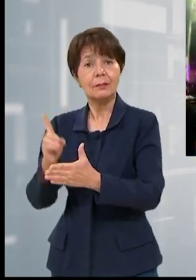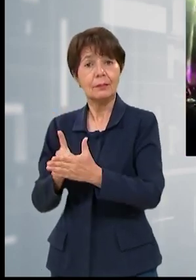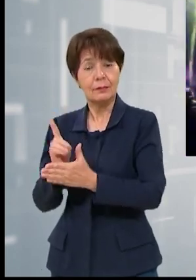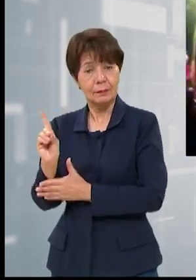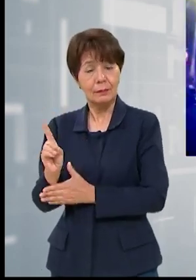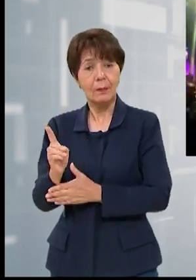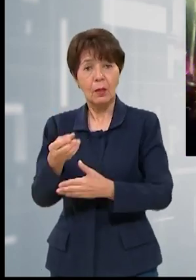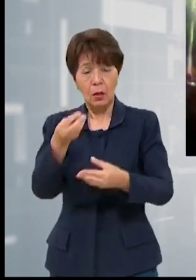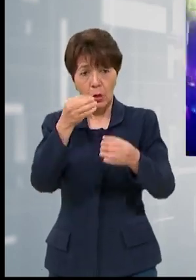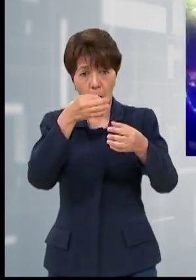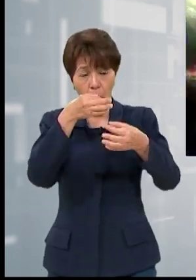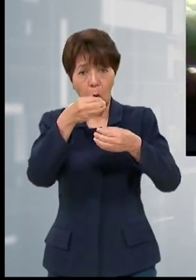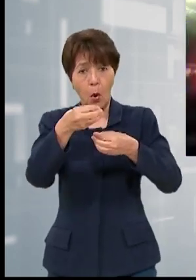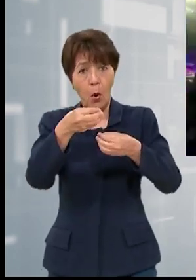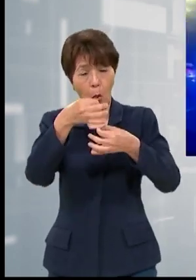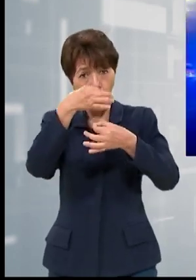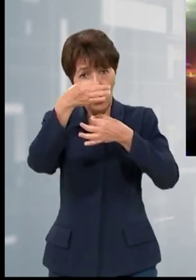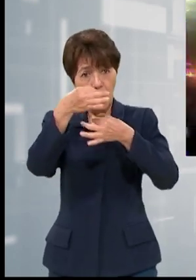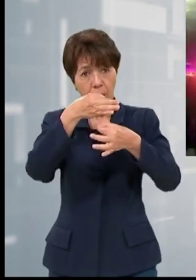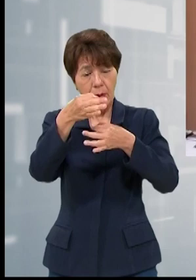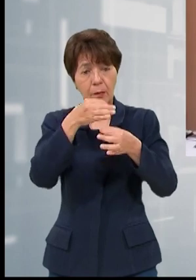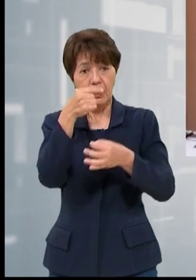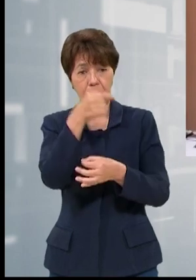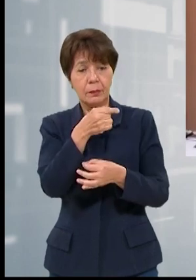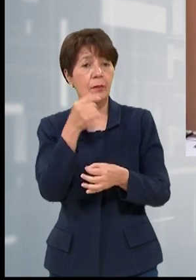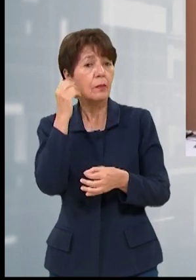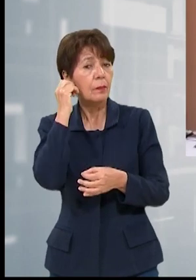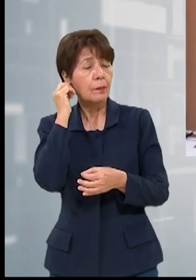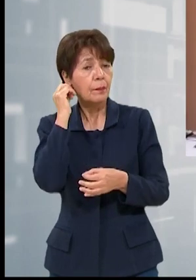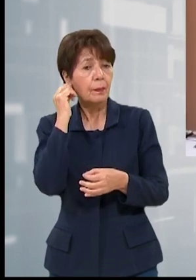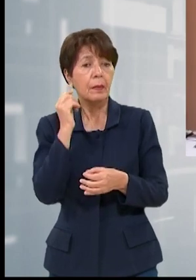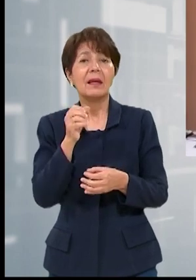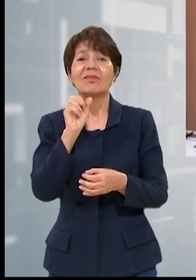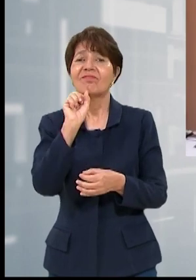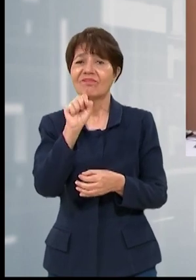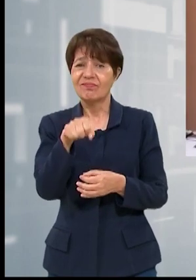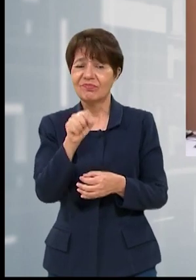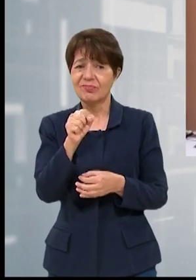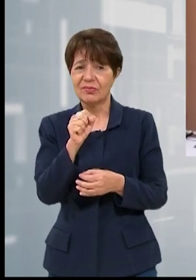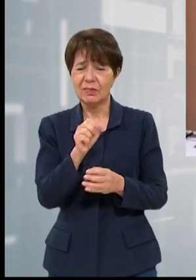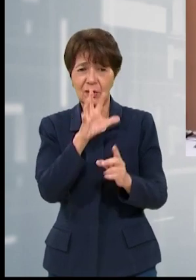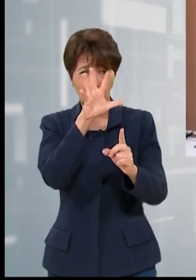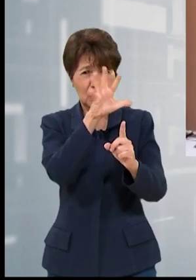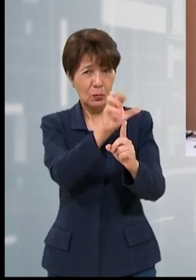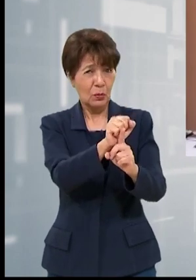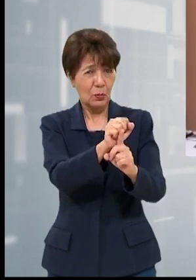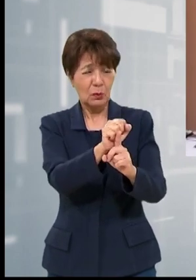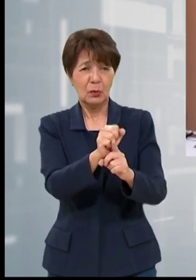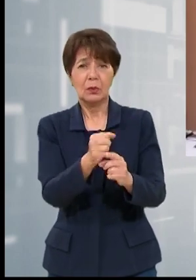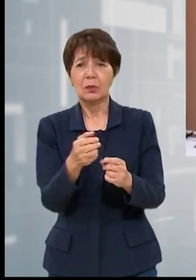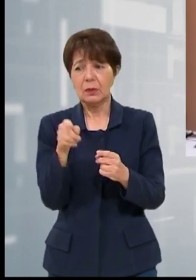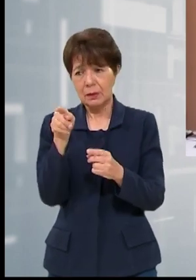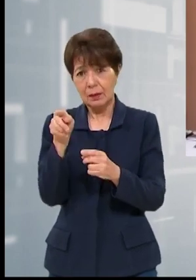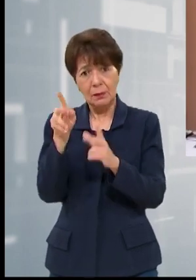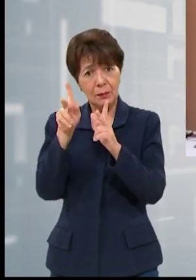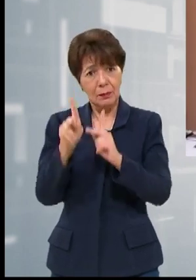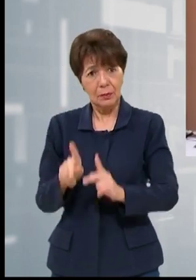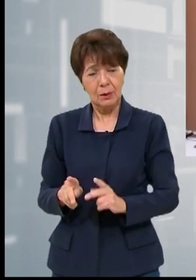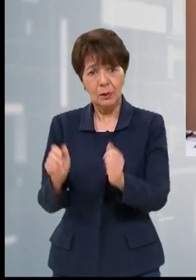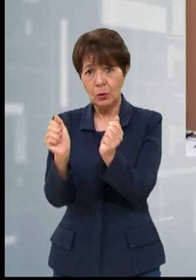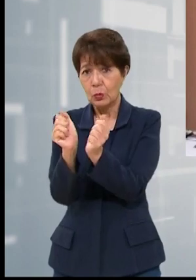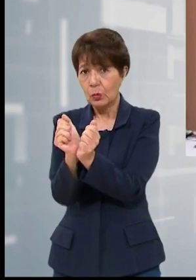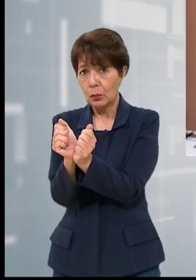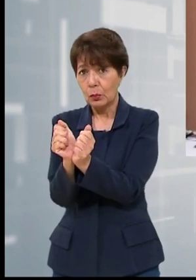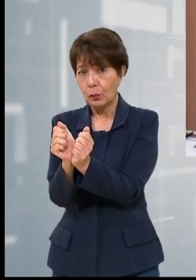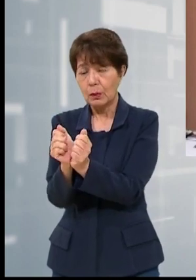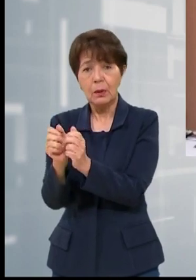comisionada de este comité, Melisa Escoto. Y más de algún caso identificamos que fueron detenidas, pero no fueron conducidas